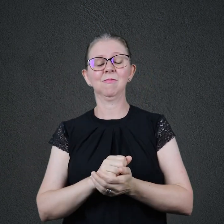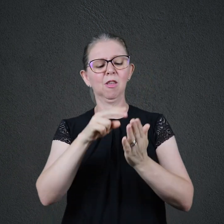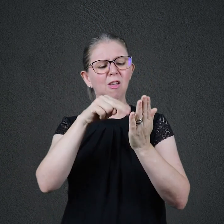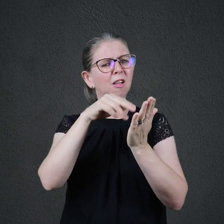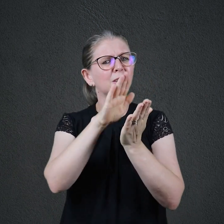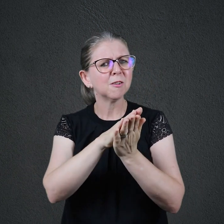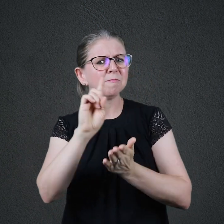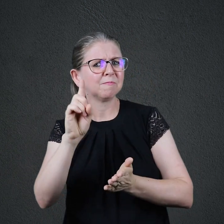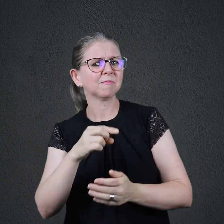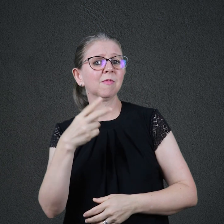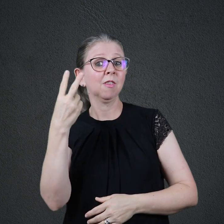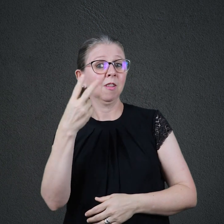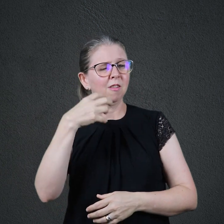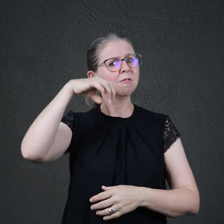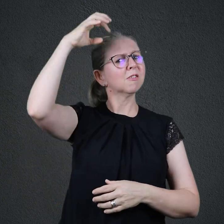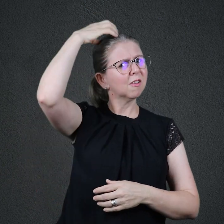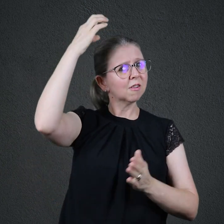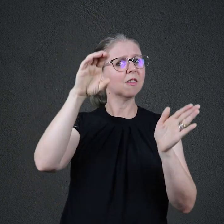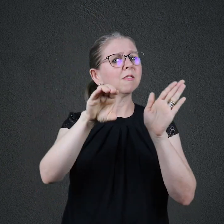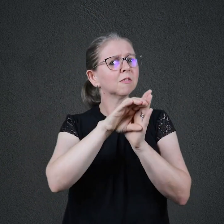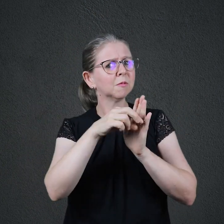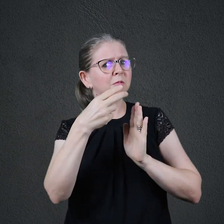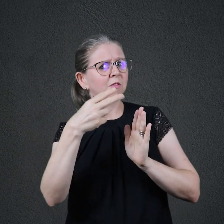de Reis, capítulo 22, versículos de 3 a 20.